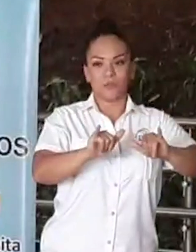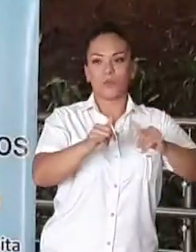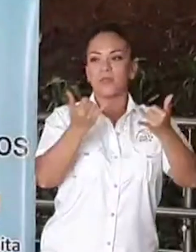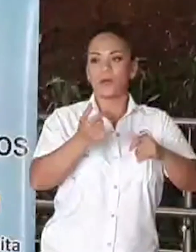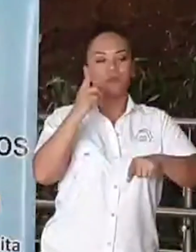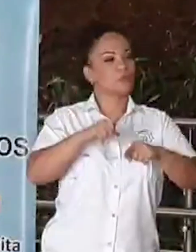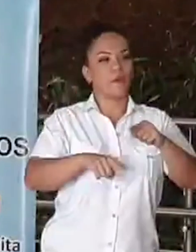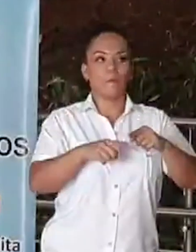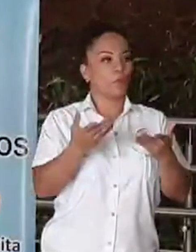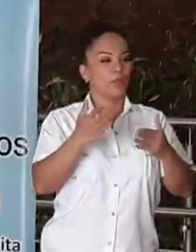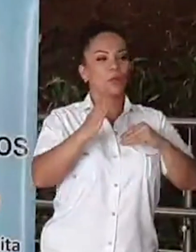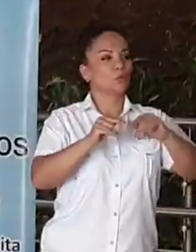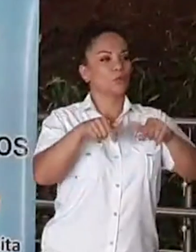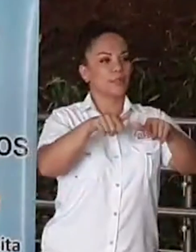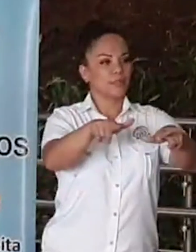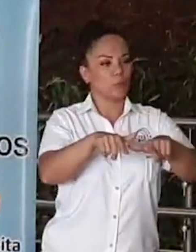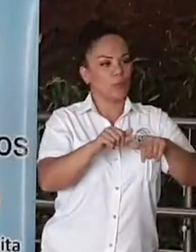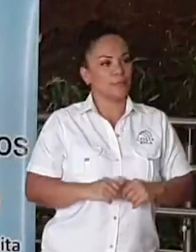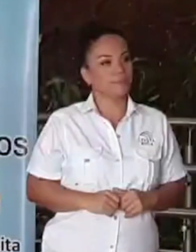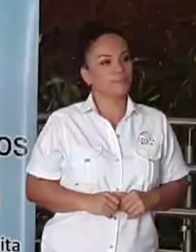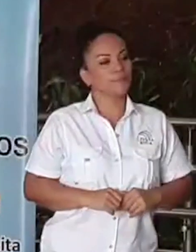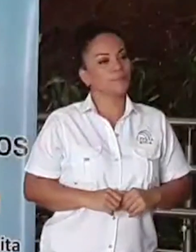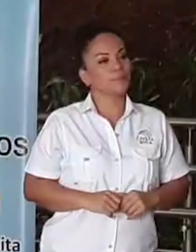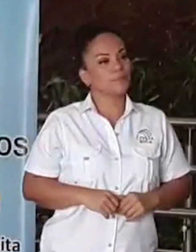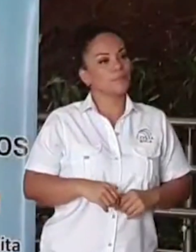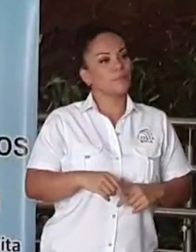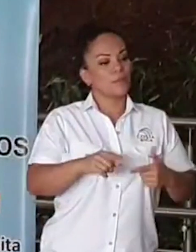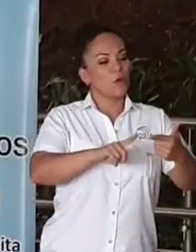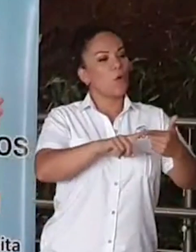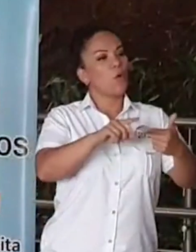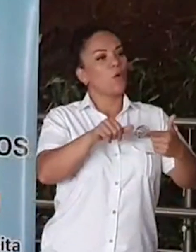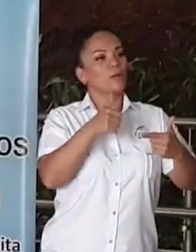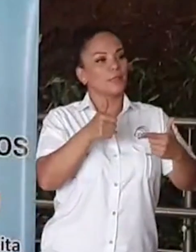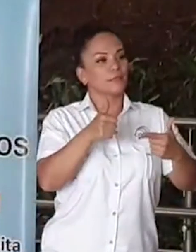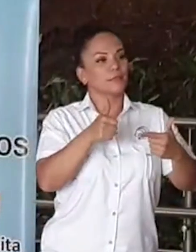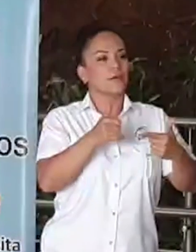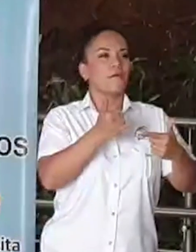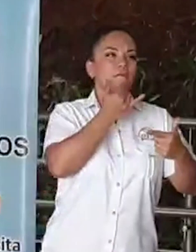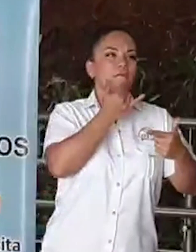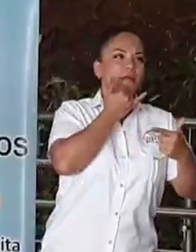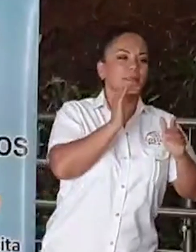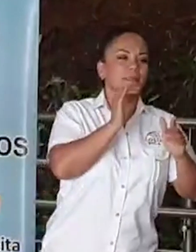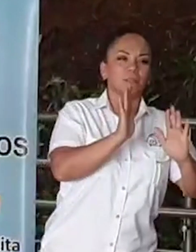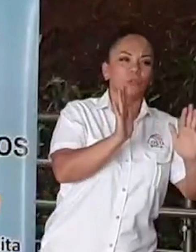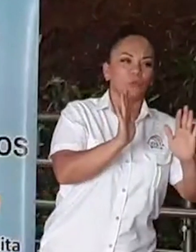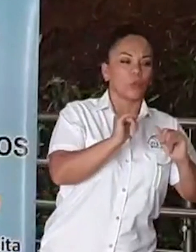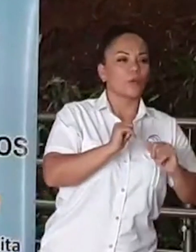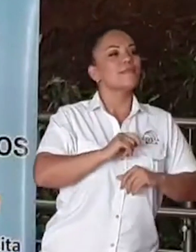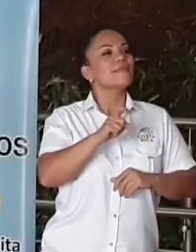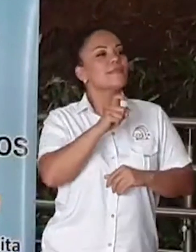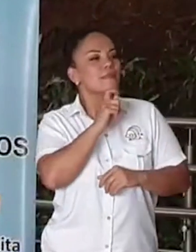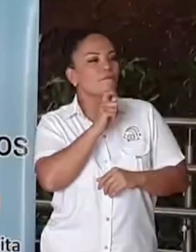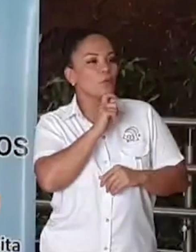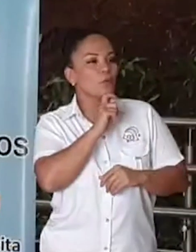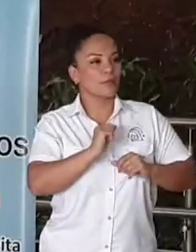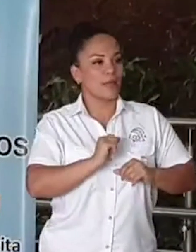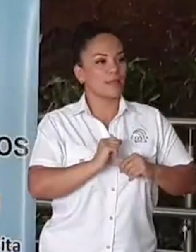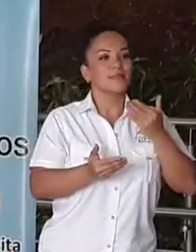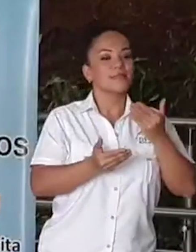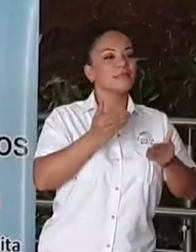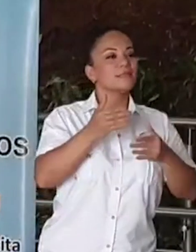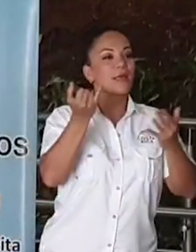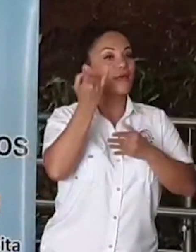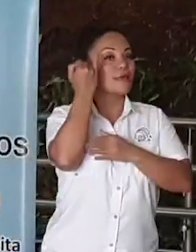a poder construir ahí. Hemos encontrado fallas, no, perdón, fallas no, dificultades casi que